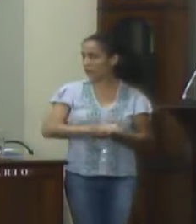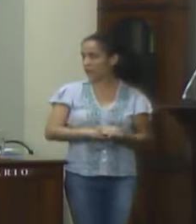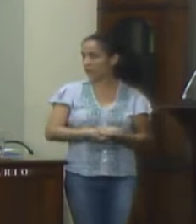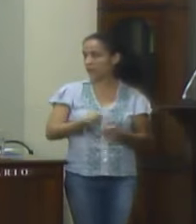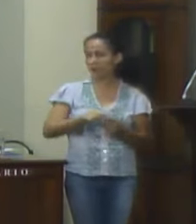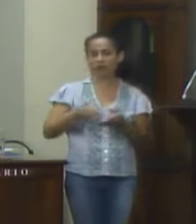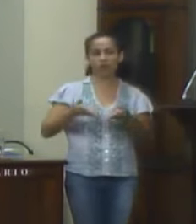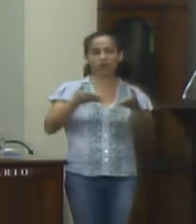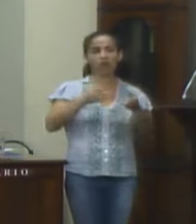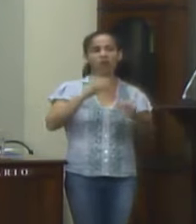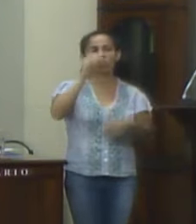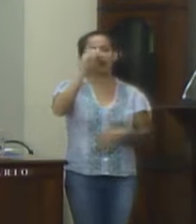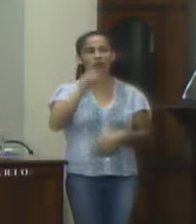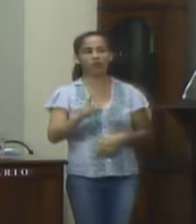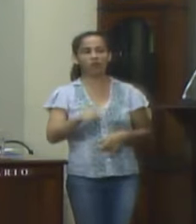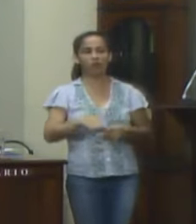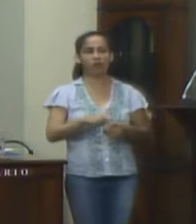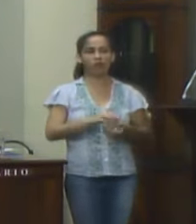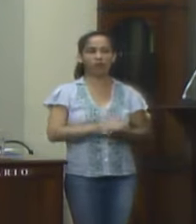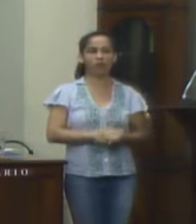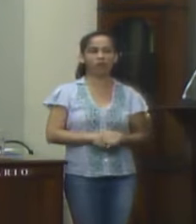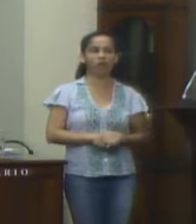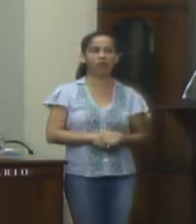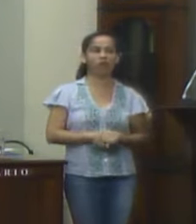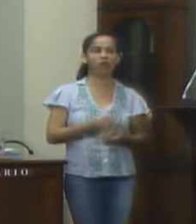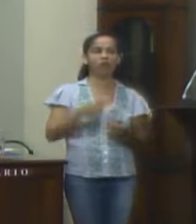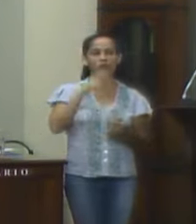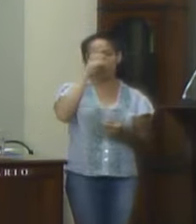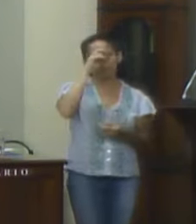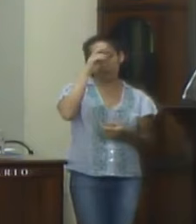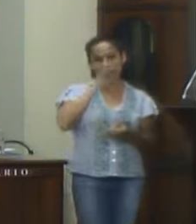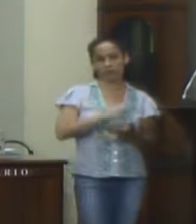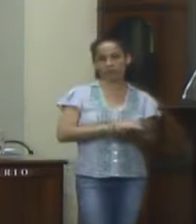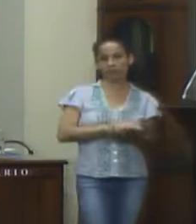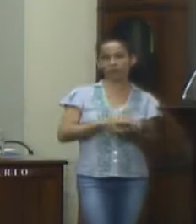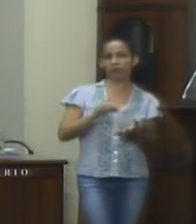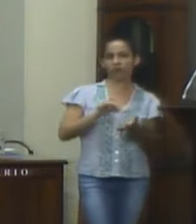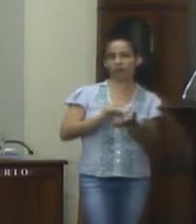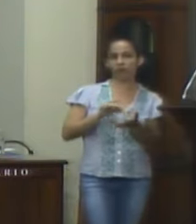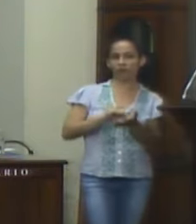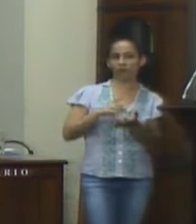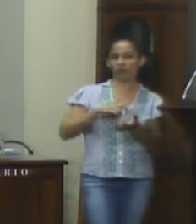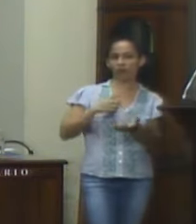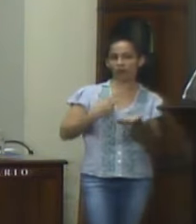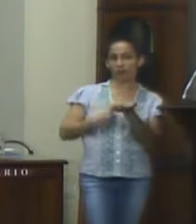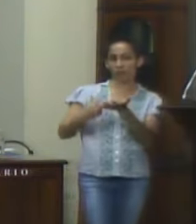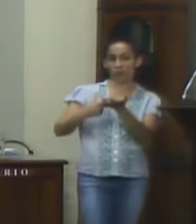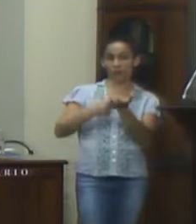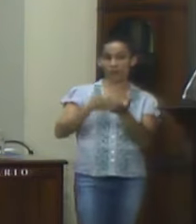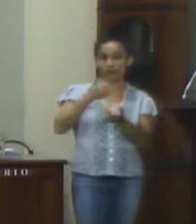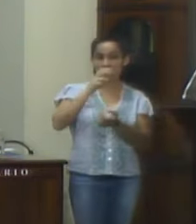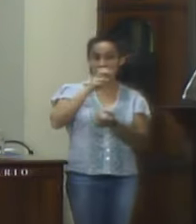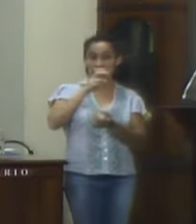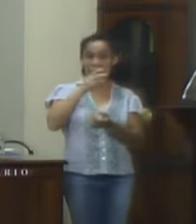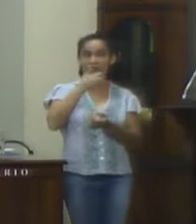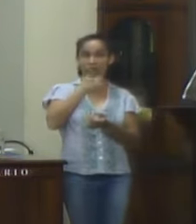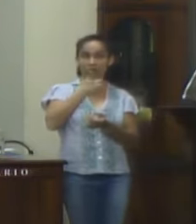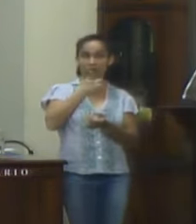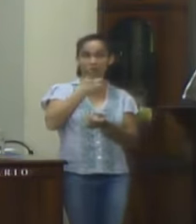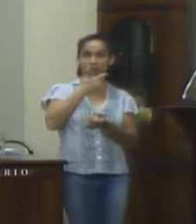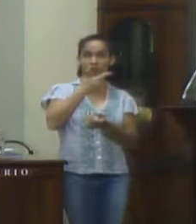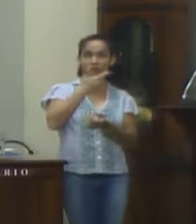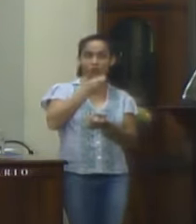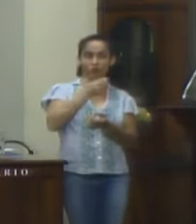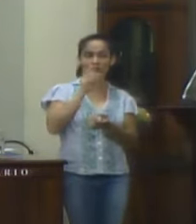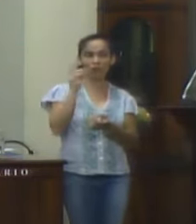recebidos por toda a diretoria lá do hospital e realmente houve esse comprometimento da casa legislativa